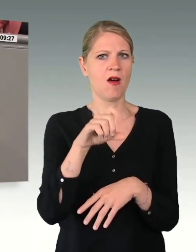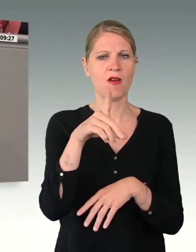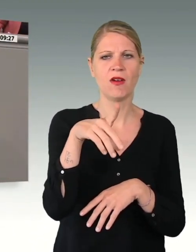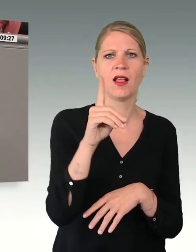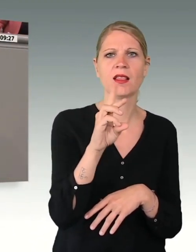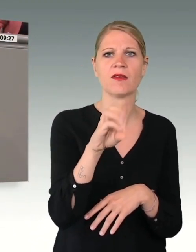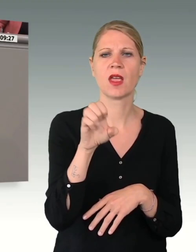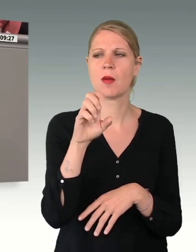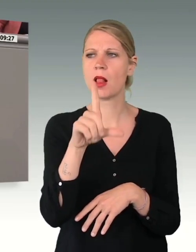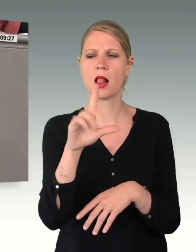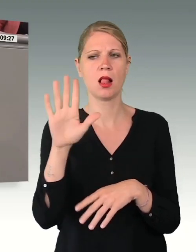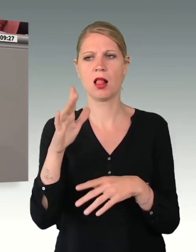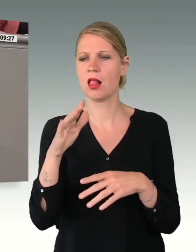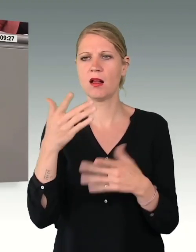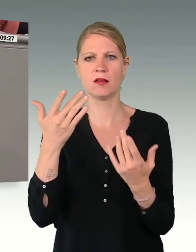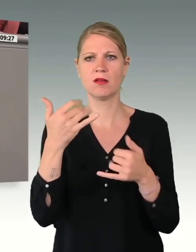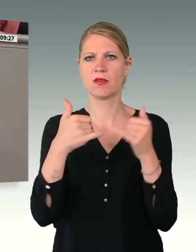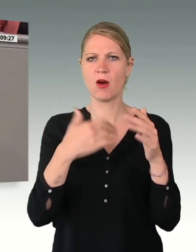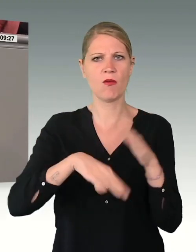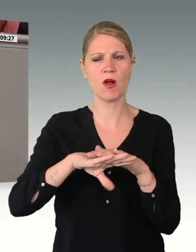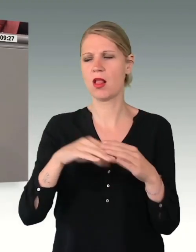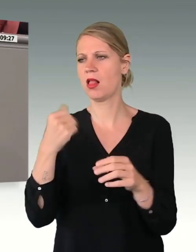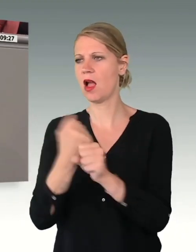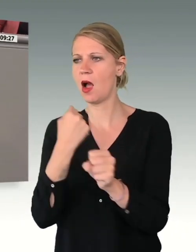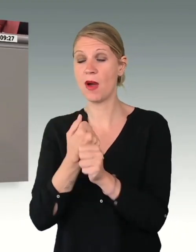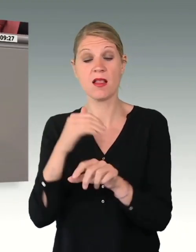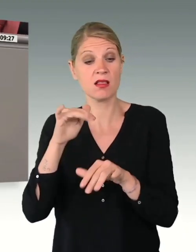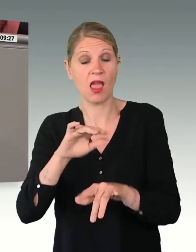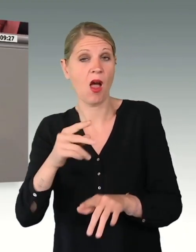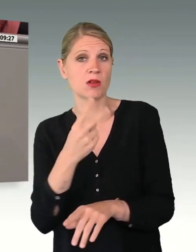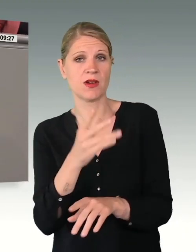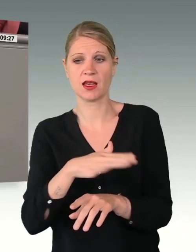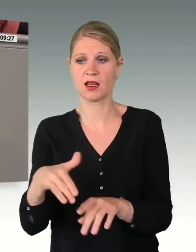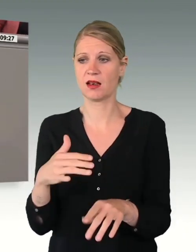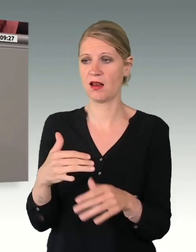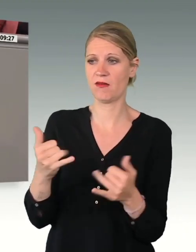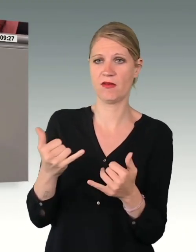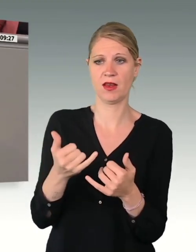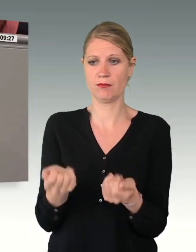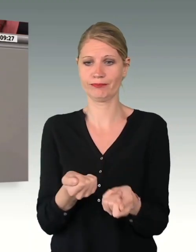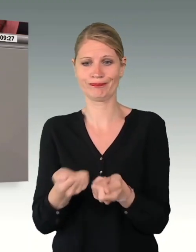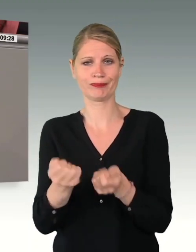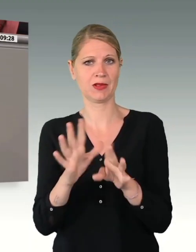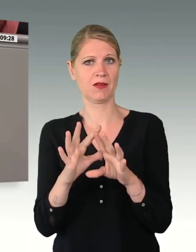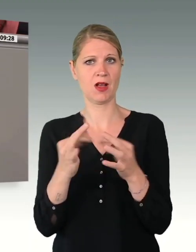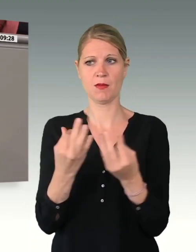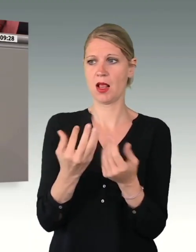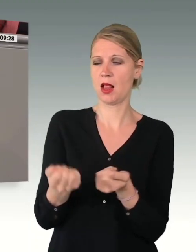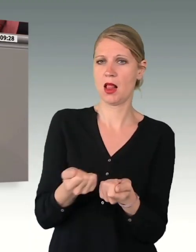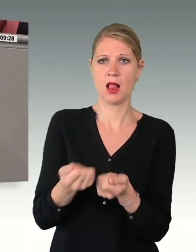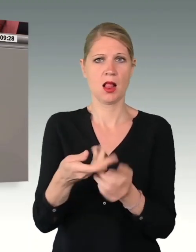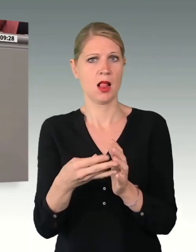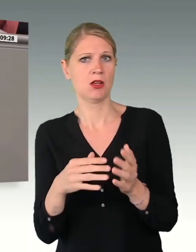sind nur zwei von rund 184.000 uniformierten Bundeswehrangehörigen, für die wir eine Antwort haben müssen.